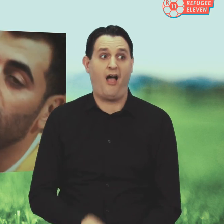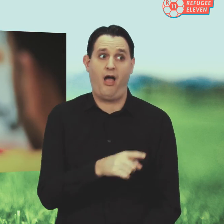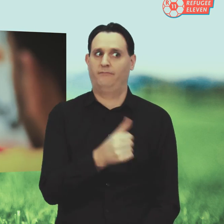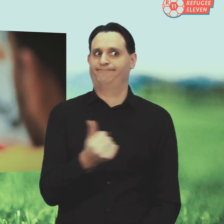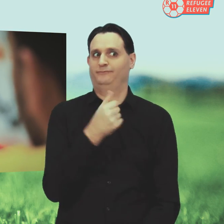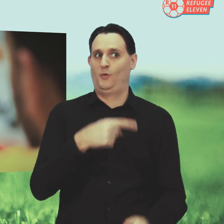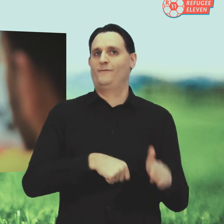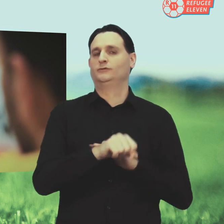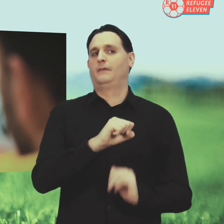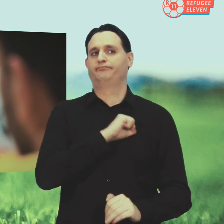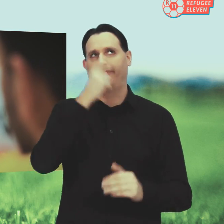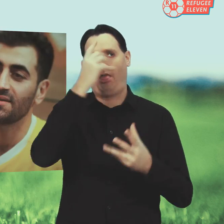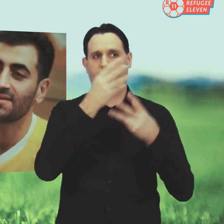Und das ist das Schöne an Fußball.